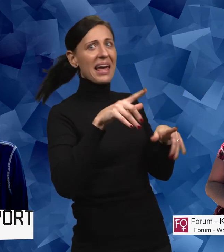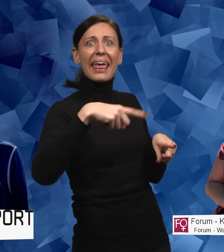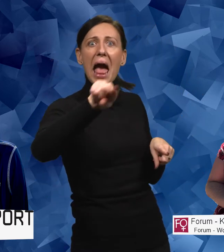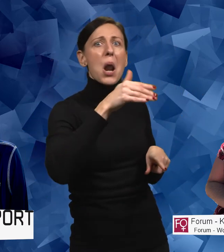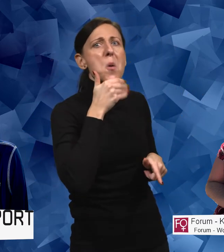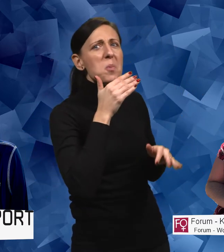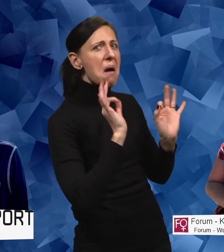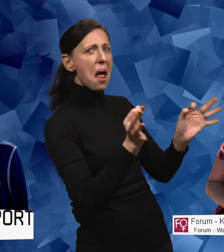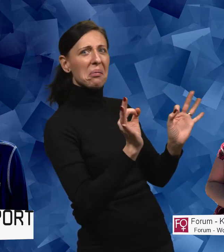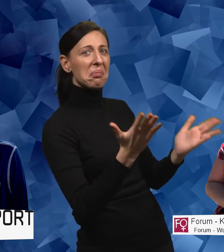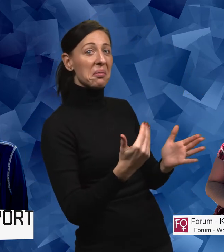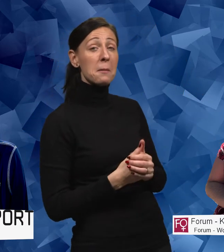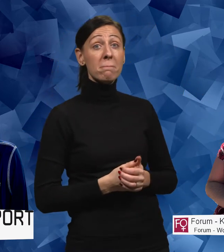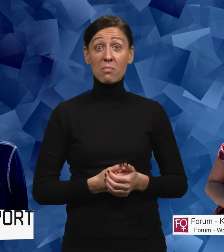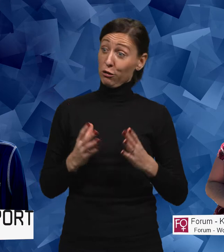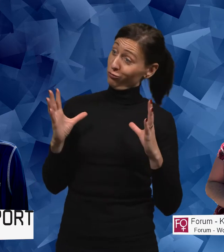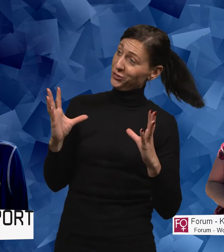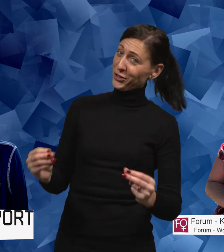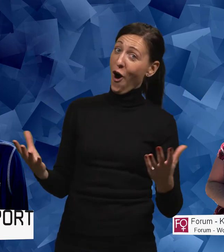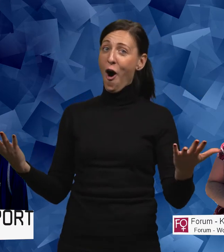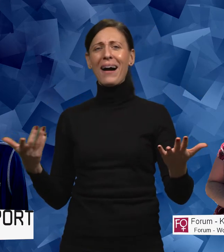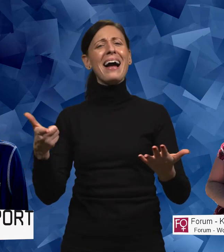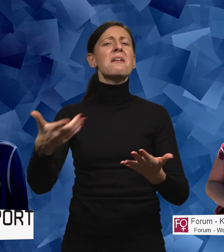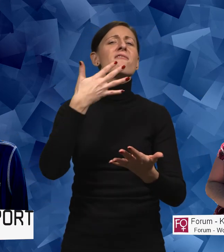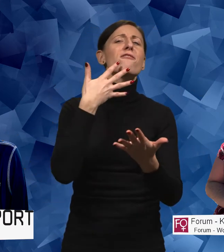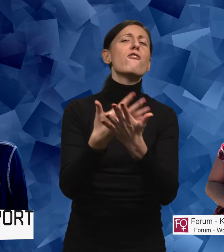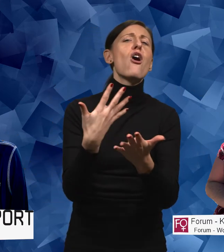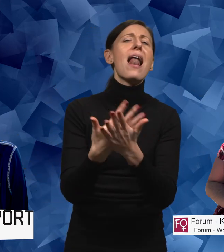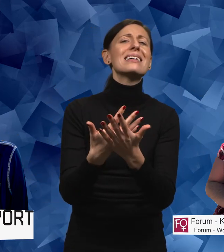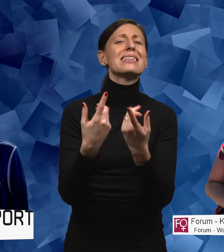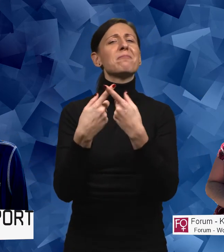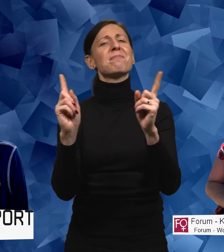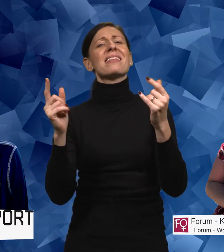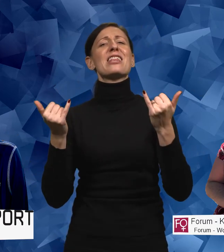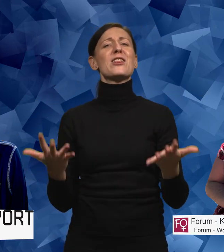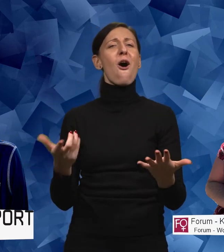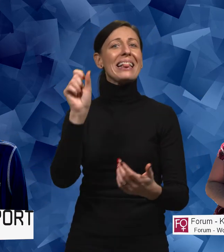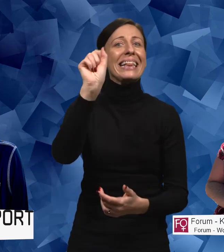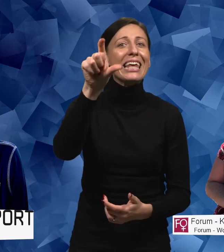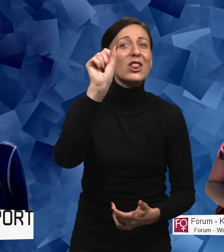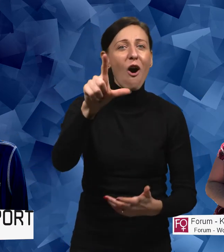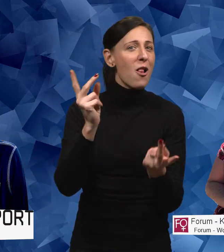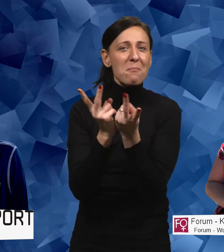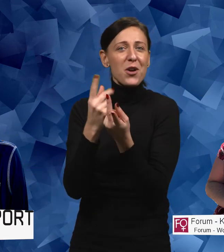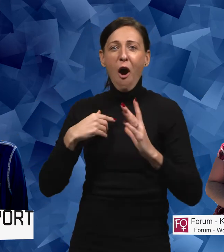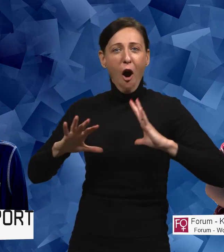kidsen på den här frågan? Ja, idag var det en föreläsning bara och eftersom den var digital så hade vi inte så mycket